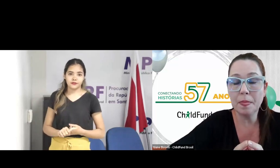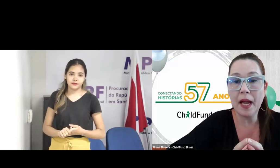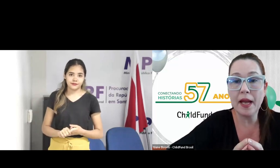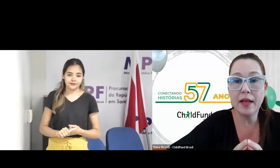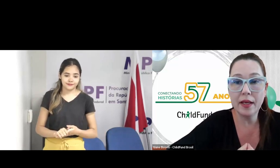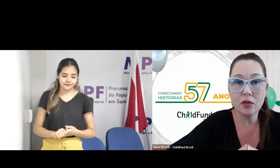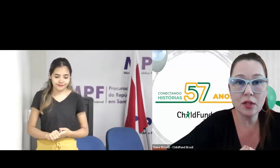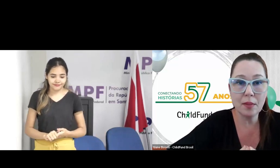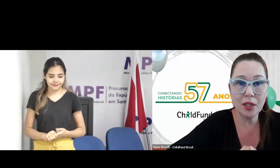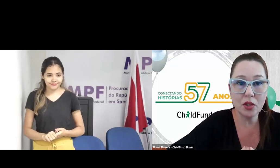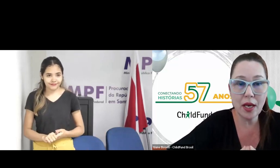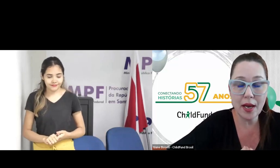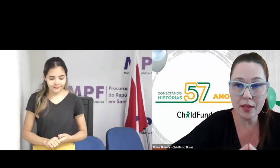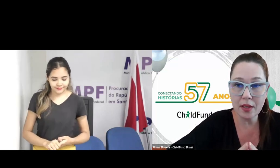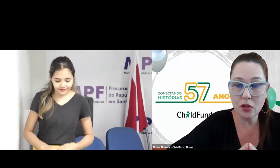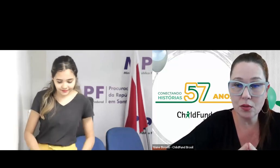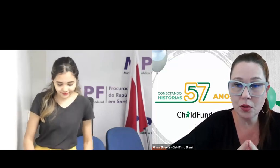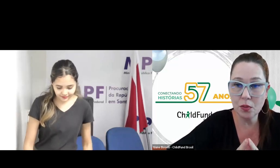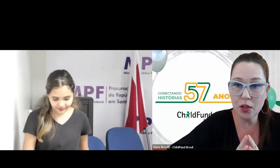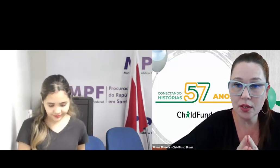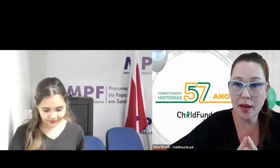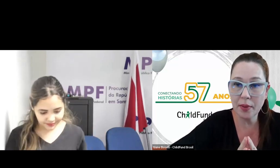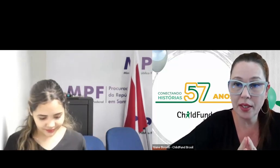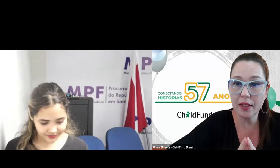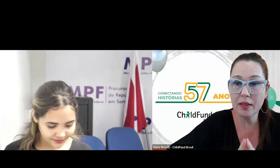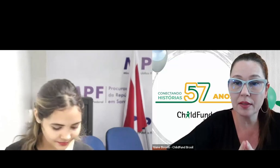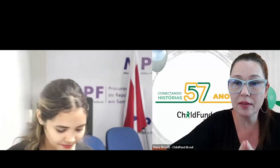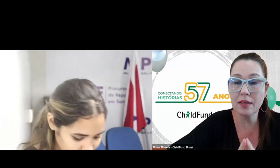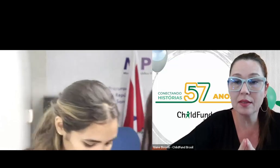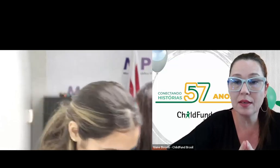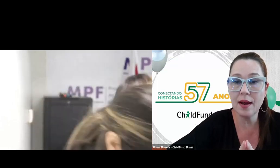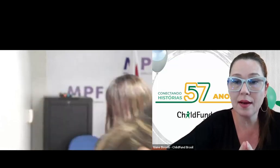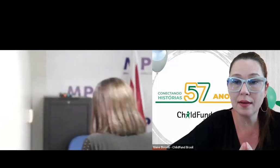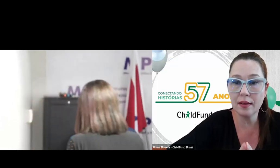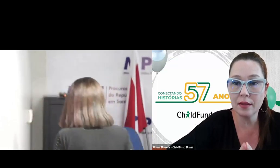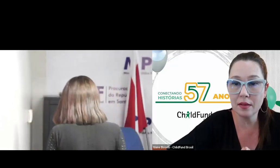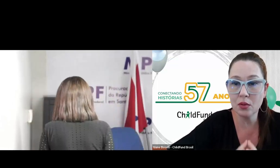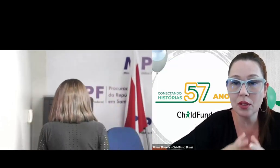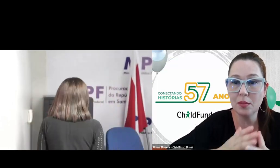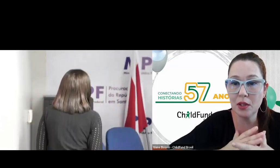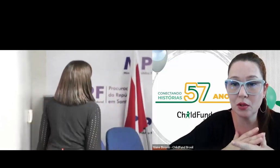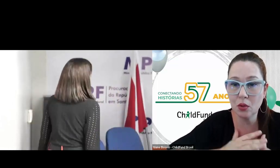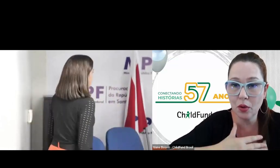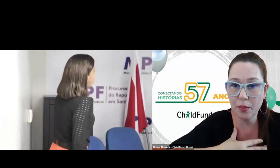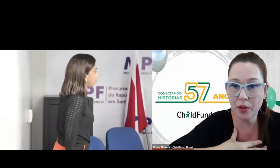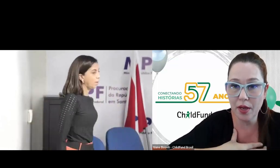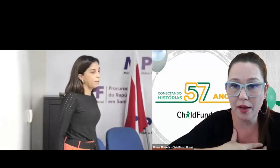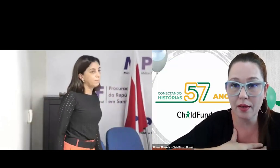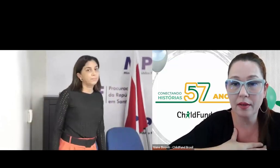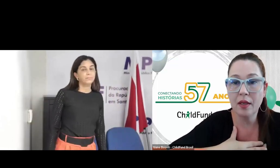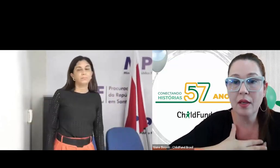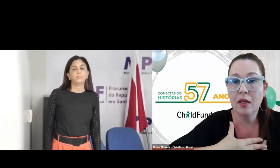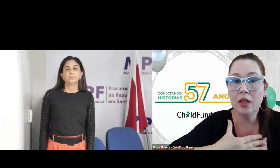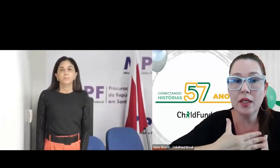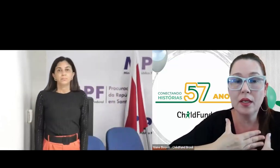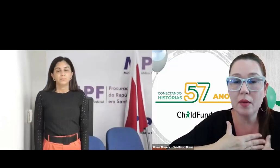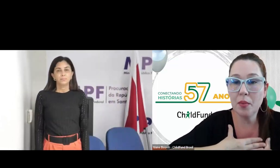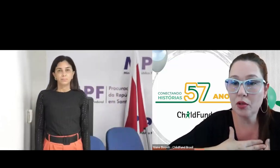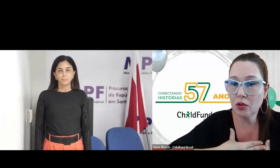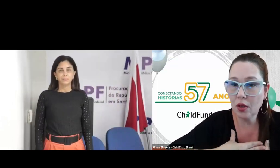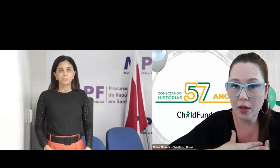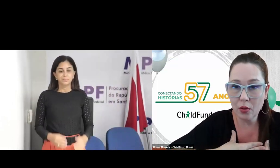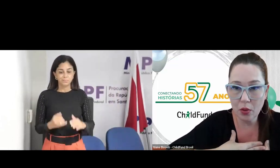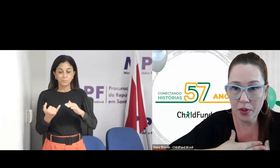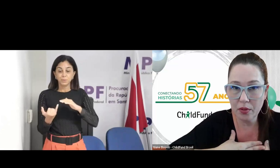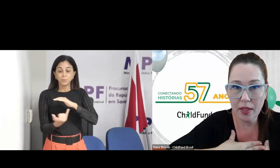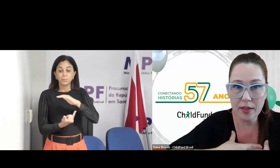e a ideia justamente é essa, de mostrar para a criança, ensinar a criança os limites do corpinho dela, que ninguém